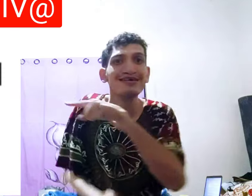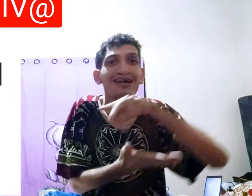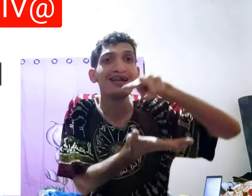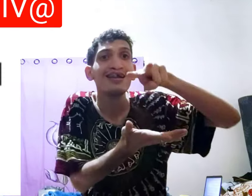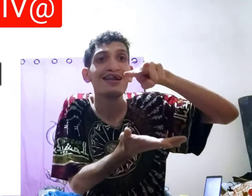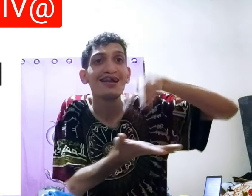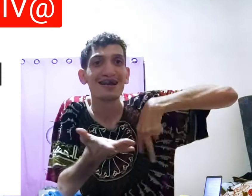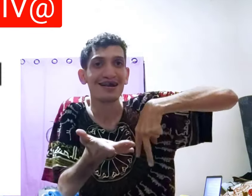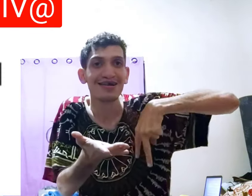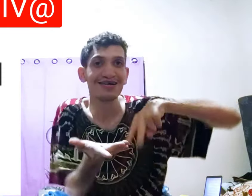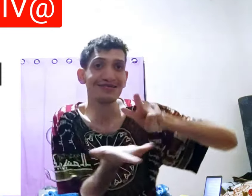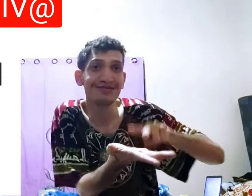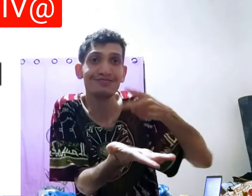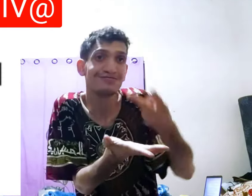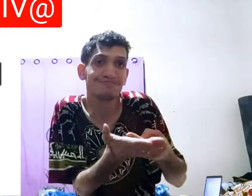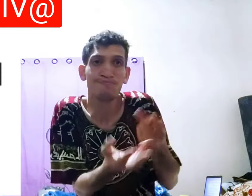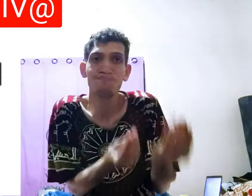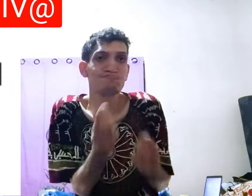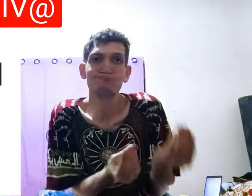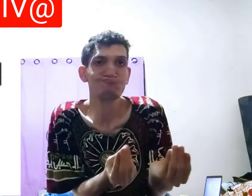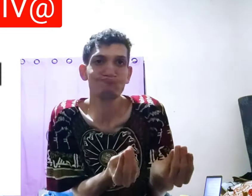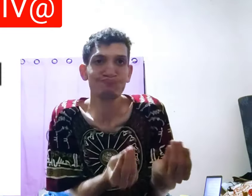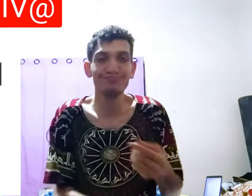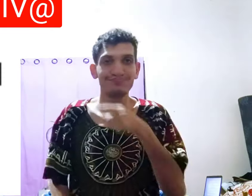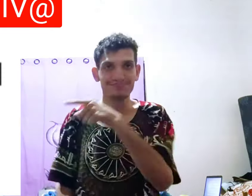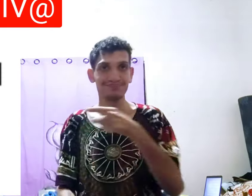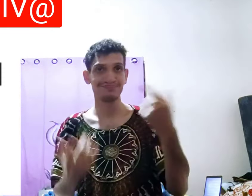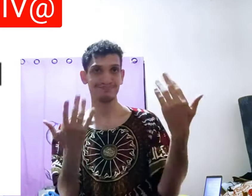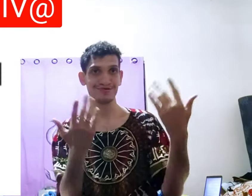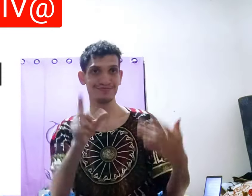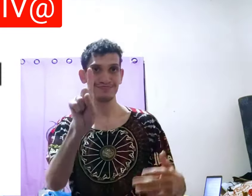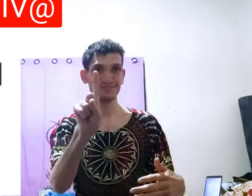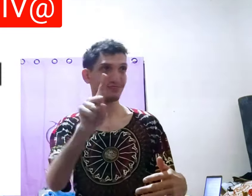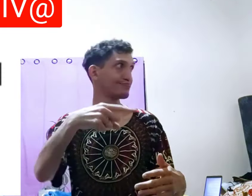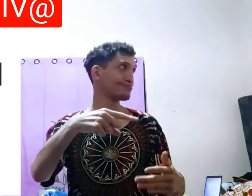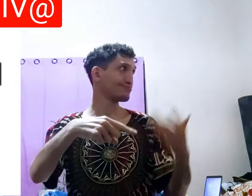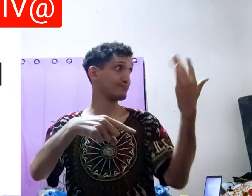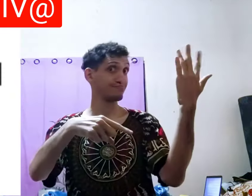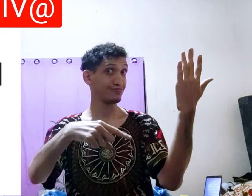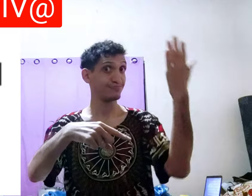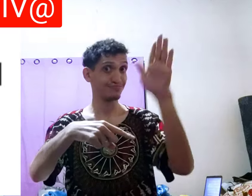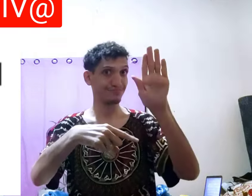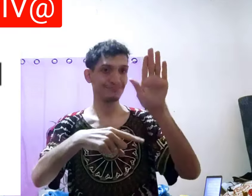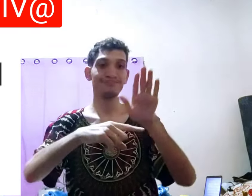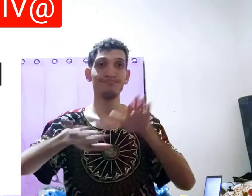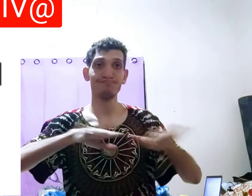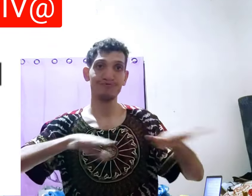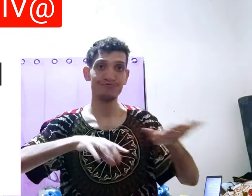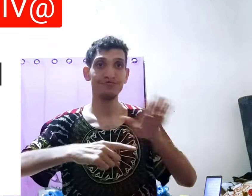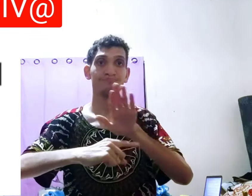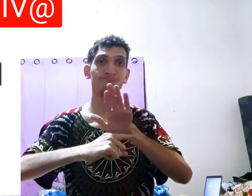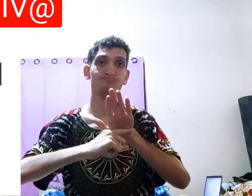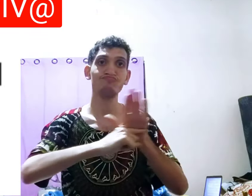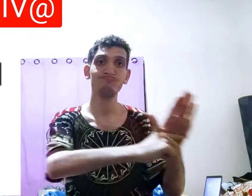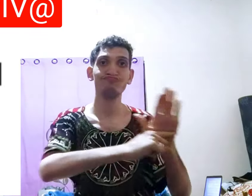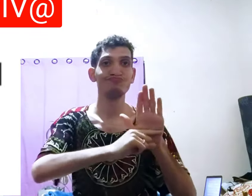escritas edicionais E esse ali traduz são como? Olha, temos a mão assim, e assim E a